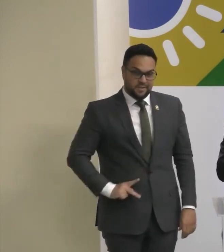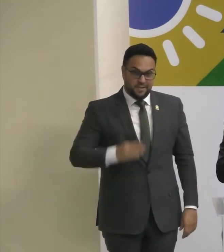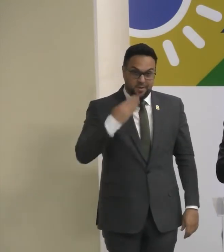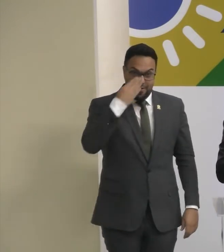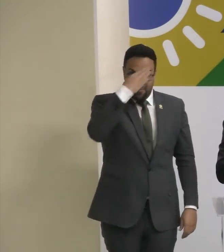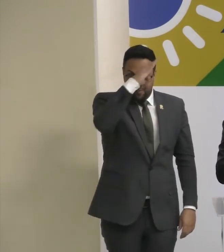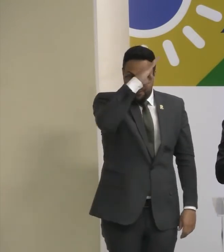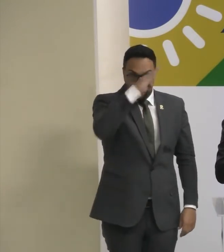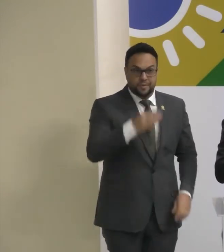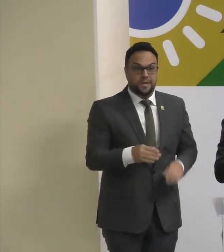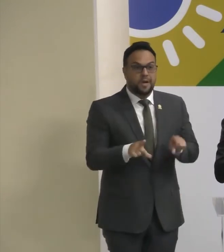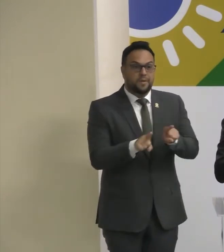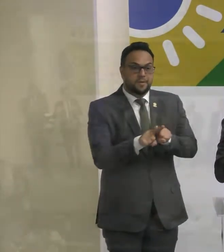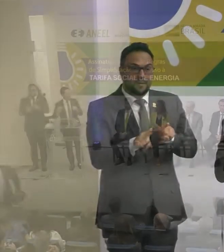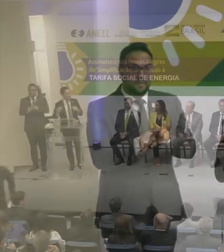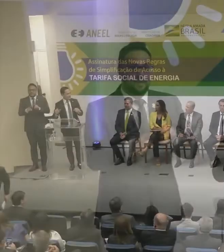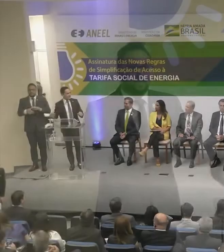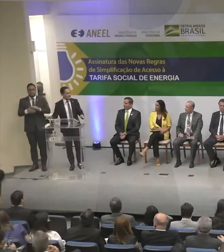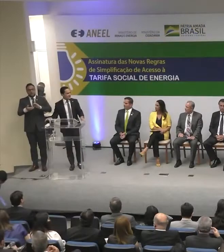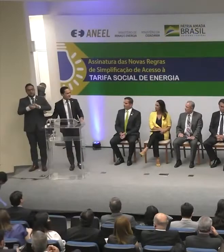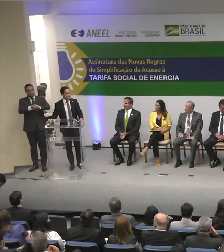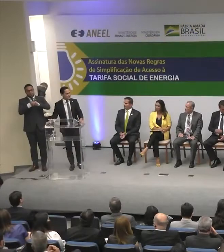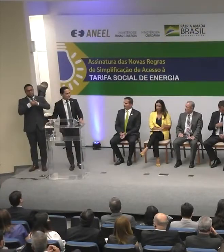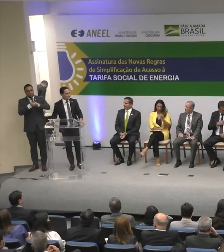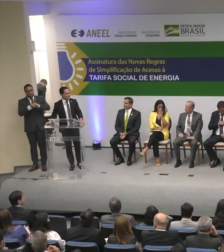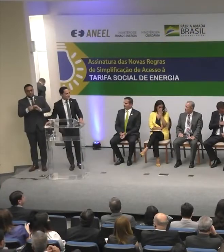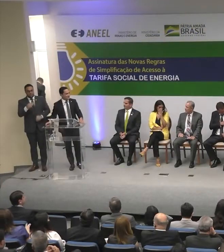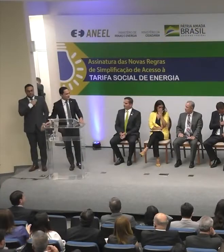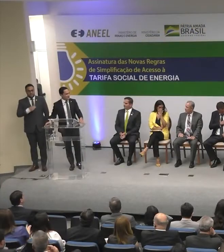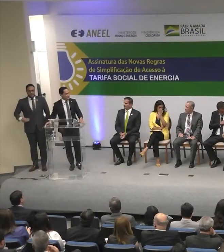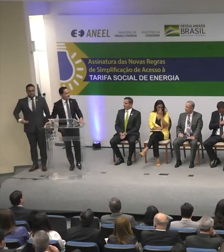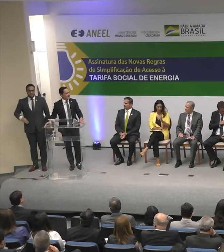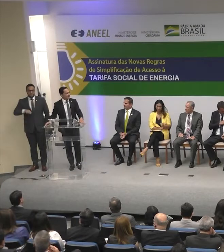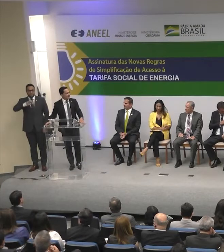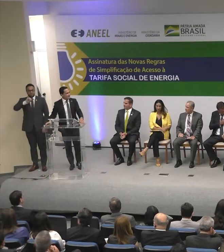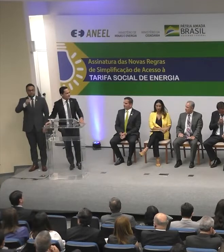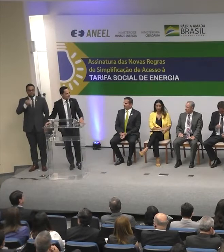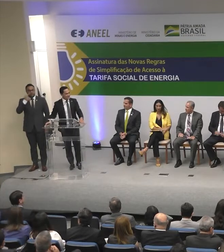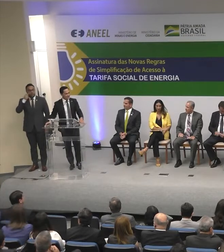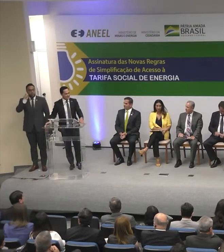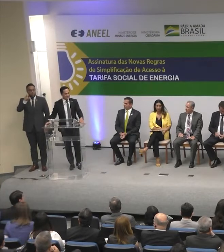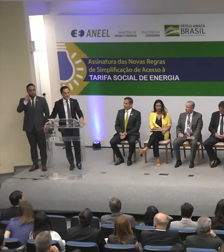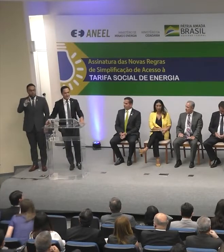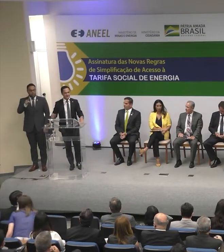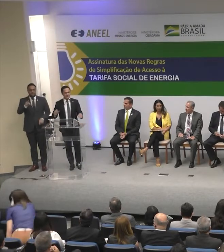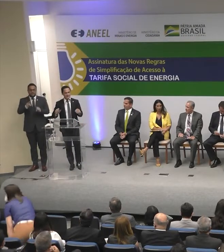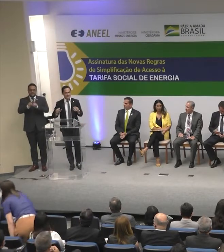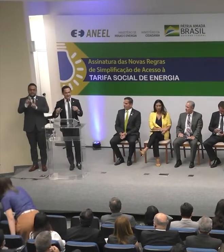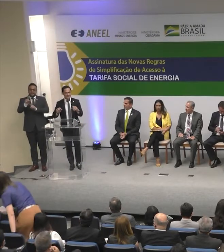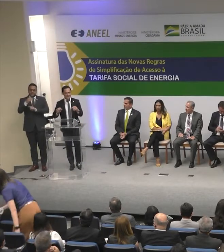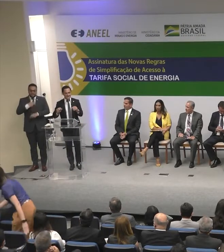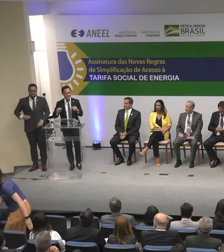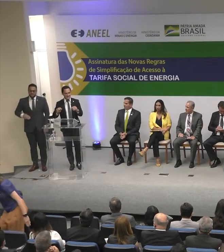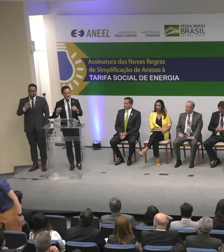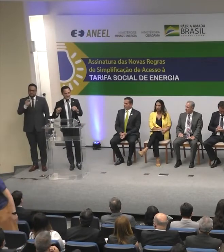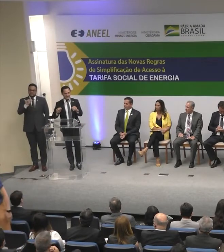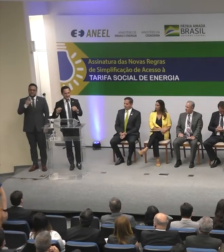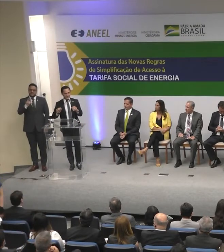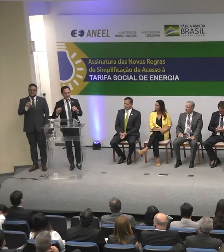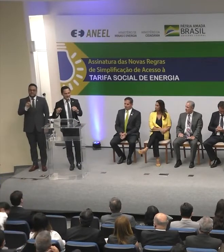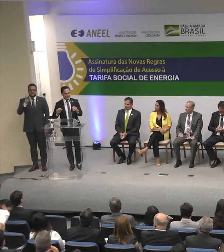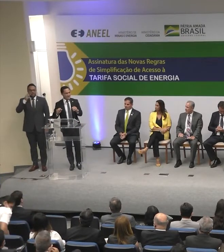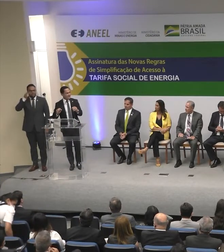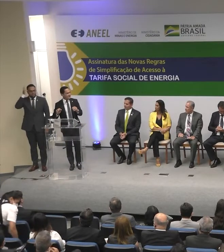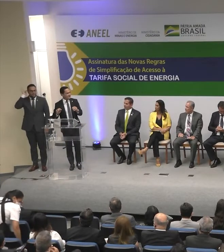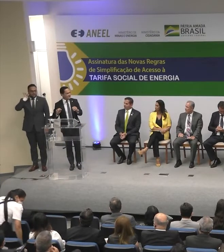Também Gostaria de cumprimentar Os ministros João Roma Ministro Ciro Ministra Flávia